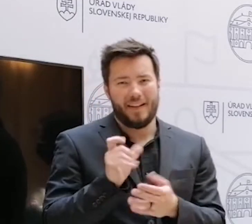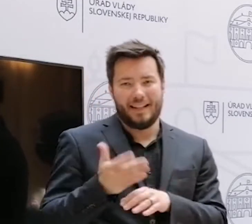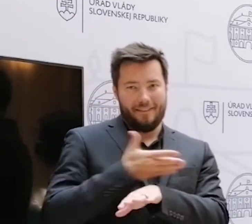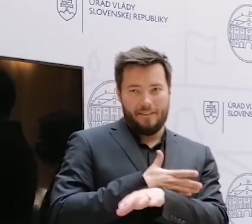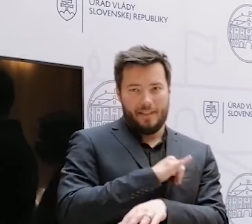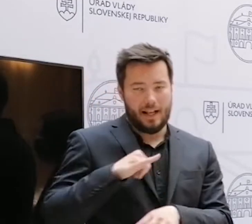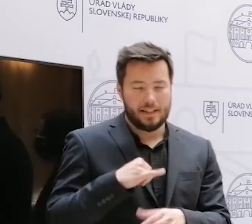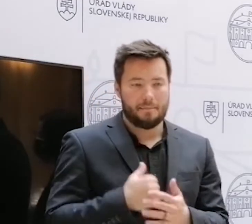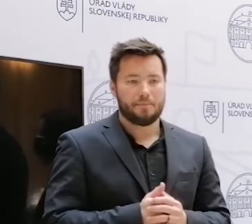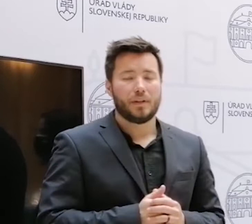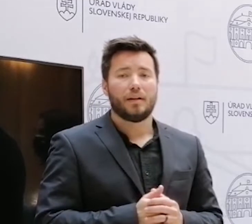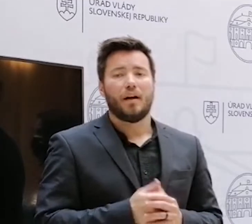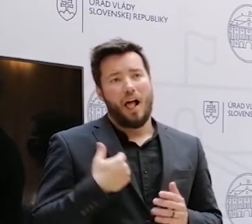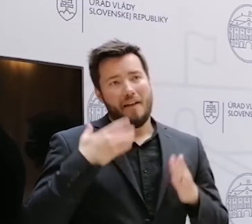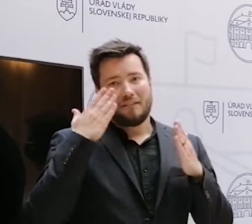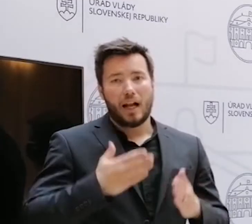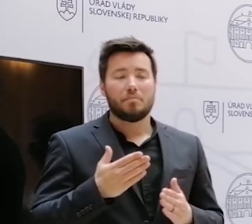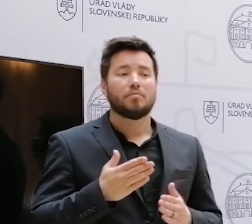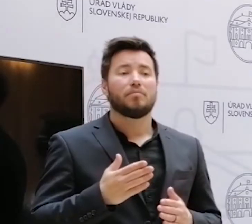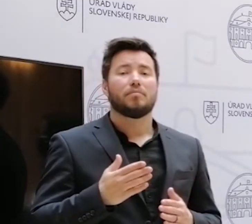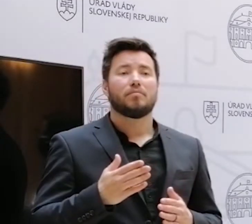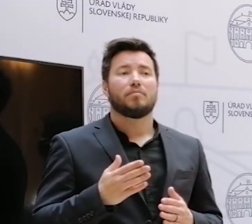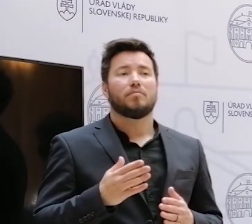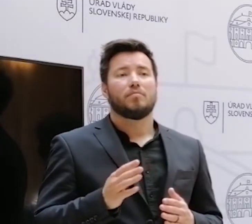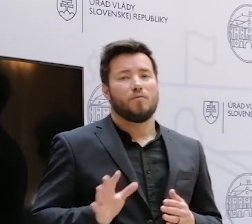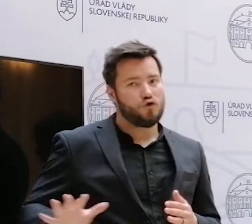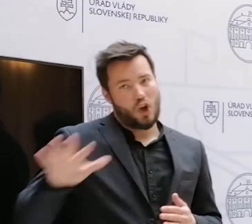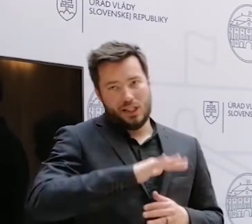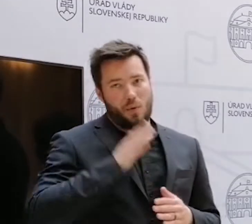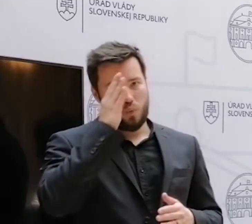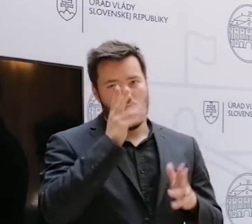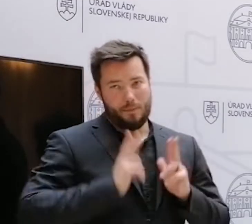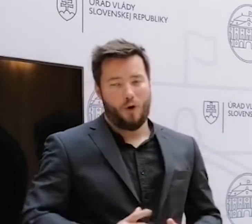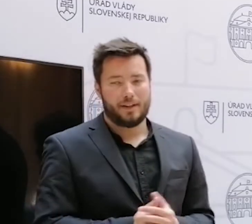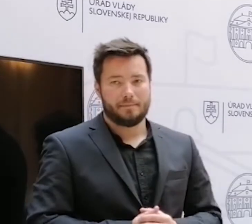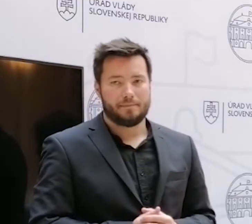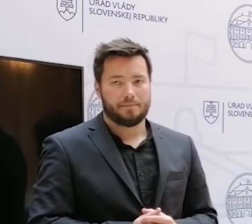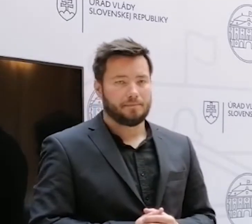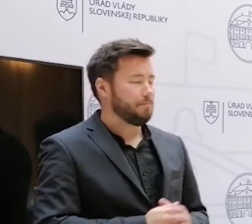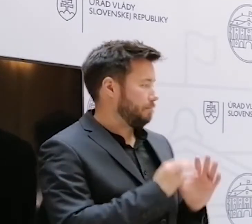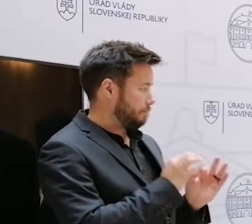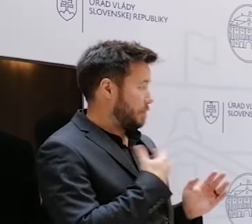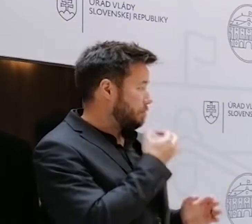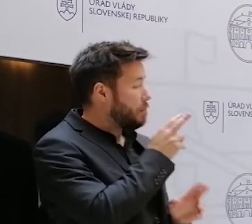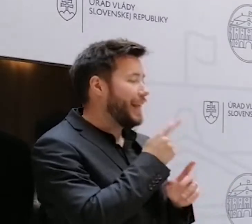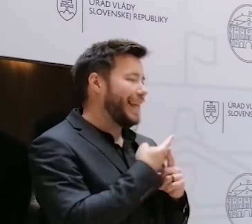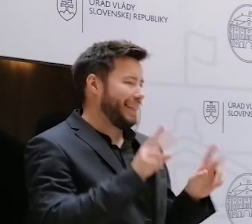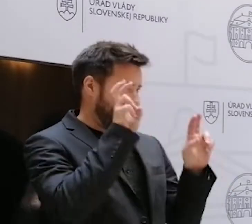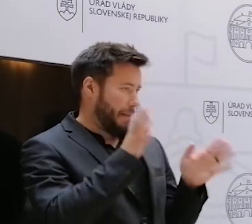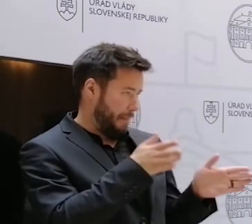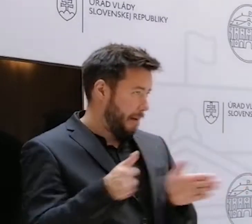myslím si, že všetci by mohli byť na konci dňa spokojní. A ak môžem ešte k inej téme, momentálne prípad poslanca Kotlebu